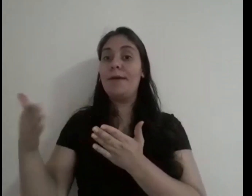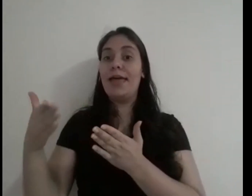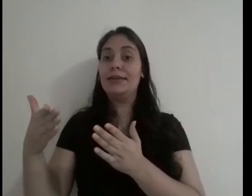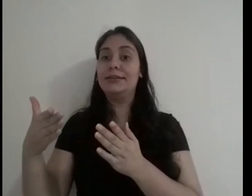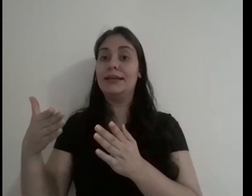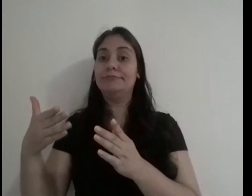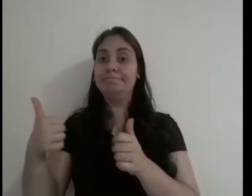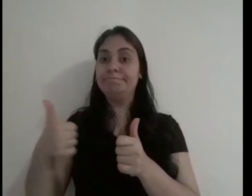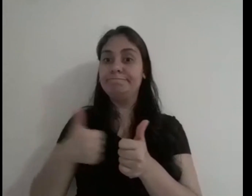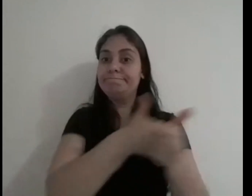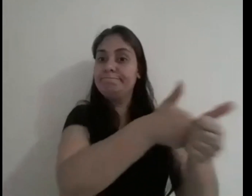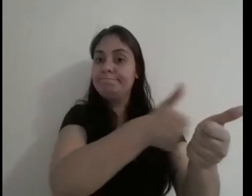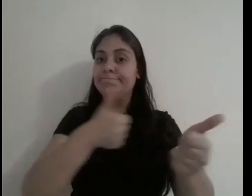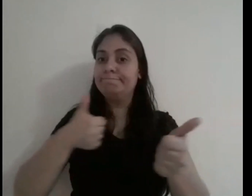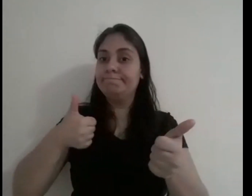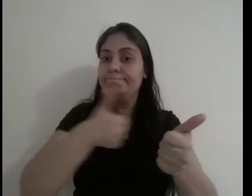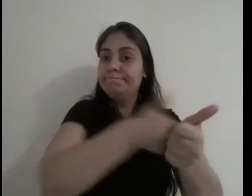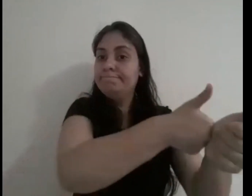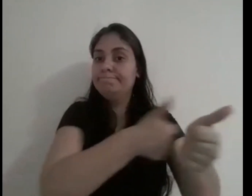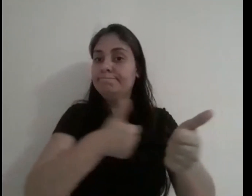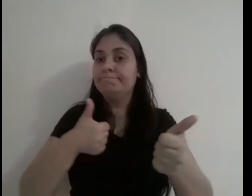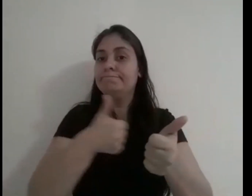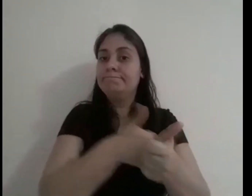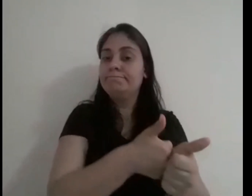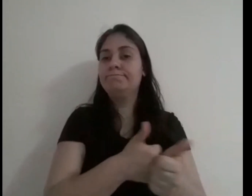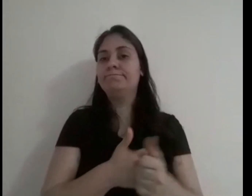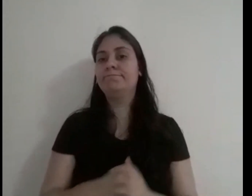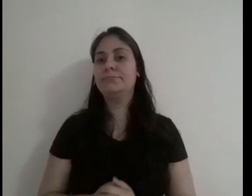Político, começou a persegui-la, persegui-lo.